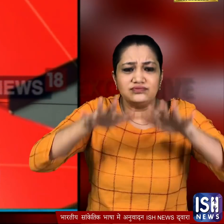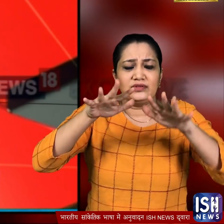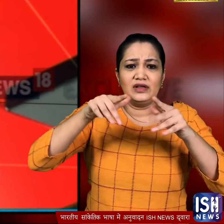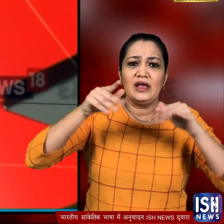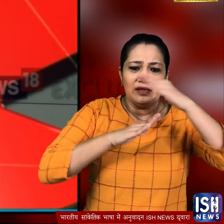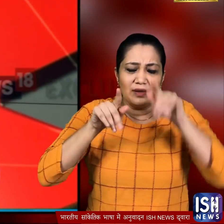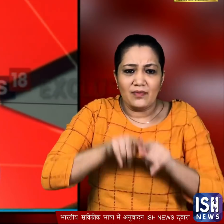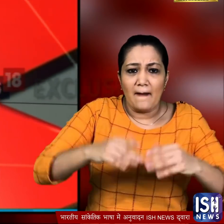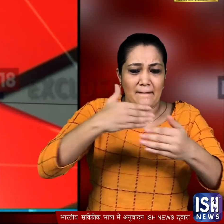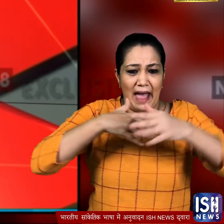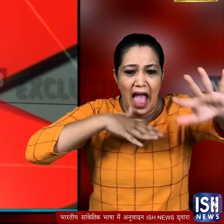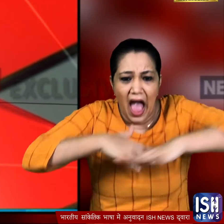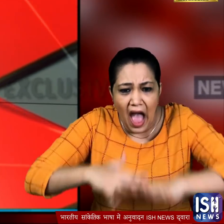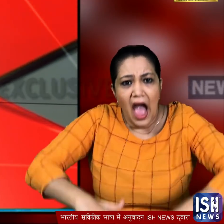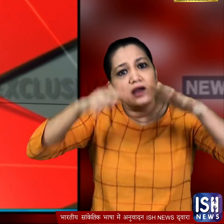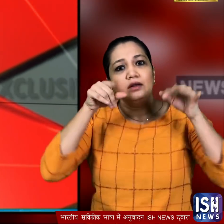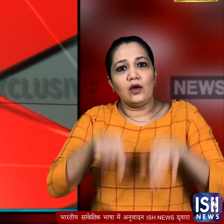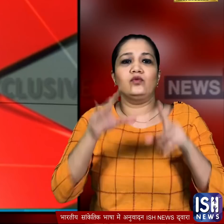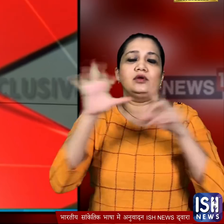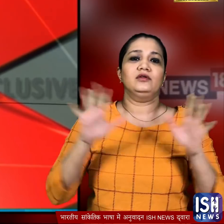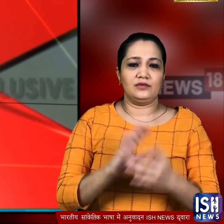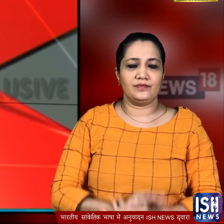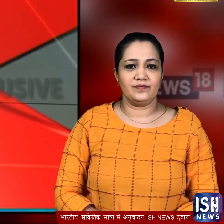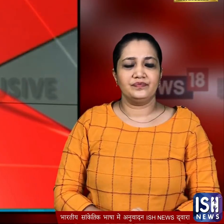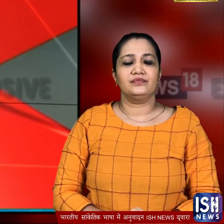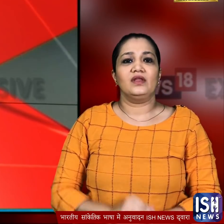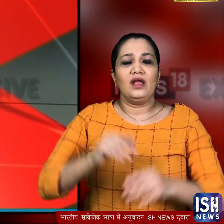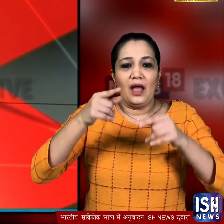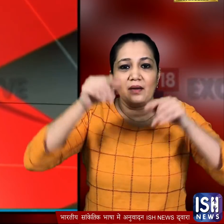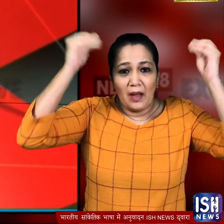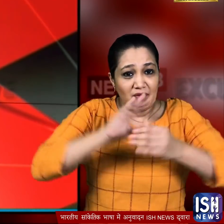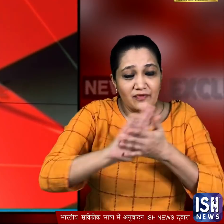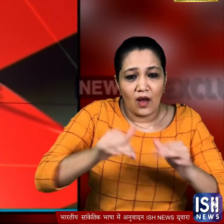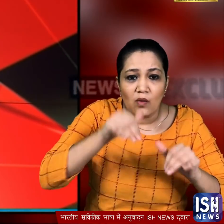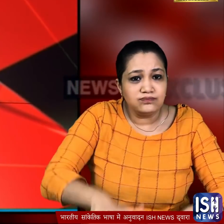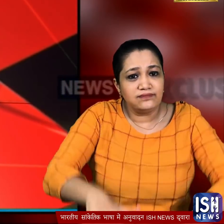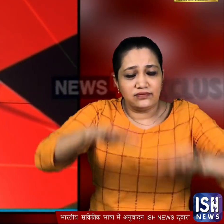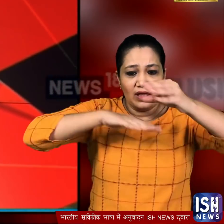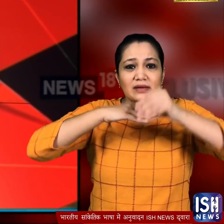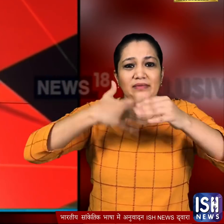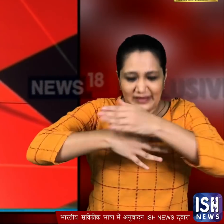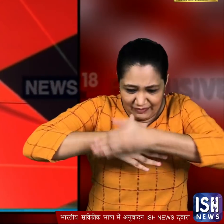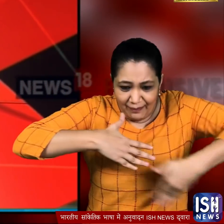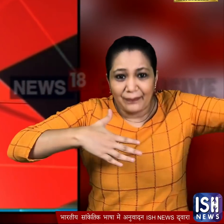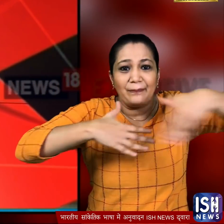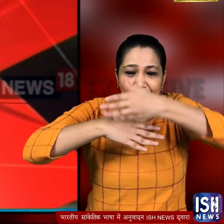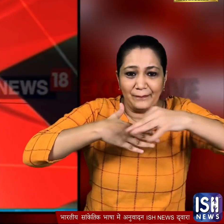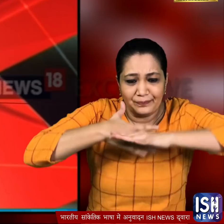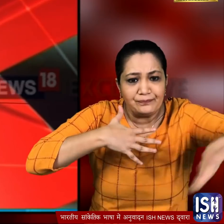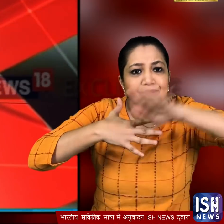बनाकर बाड़ रोकने की कोशिश ही अब खत्रा बन गई है क्योंकि बारिश के बाद नदियों का पानी बढ़ता है तो मिट्टी के तडबंद पानी का दबाब नहीं